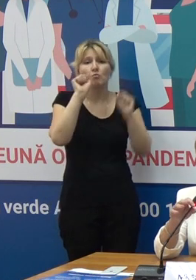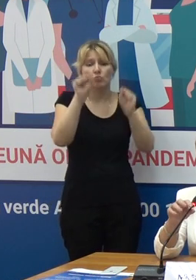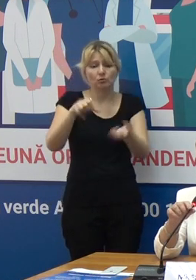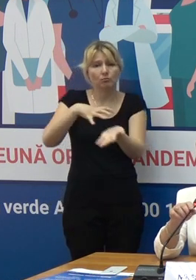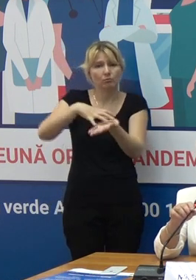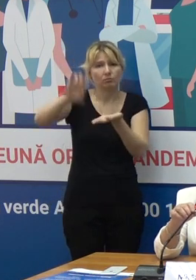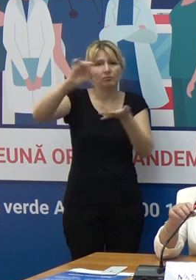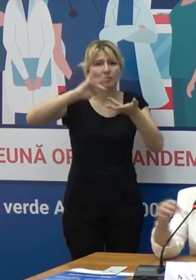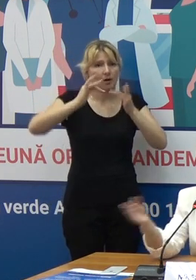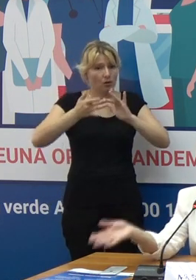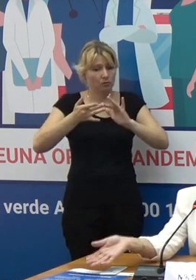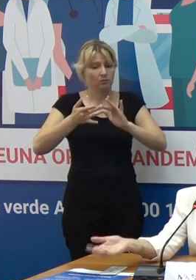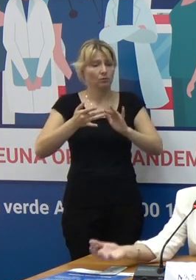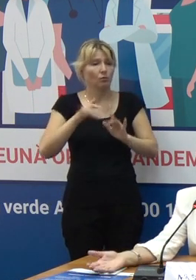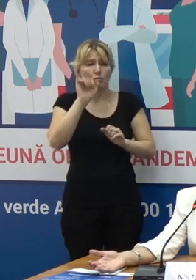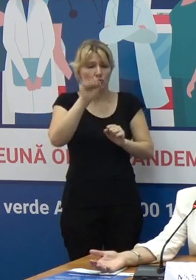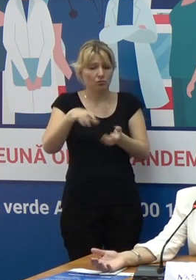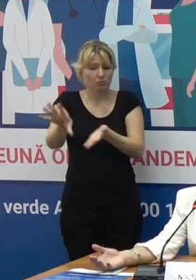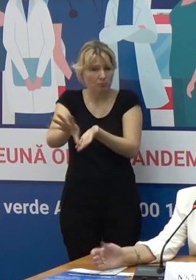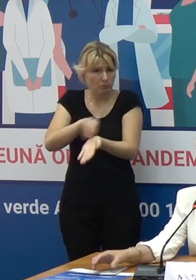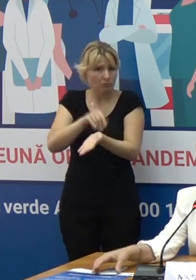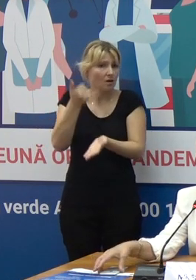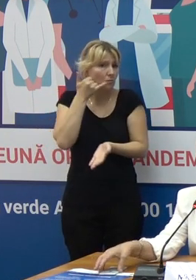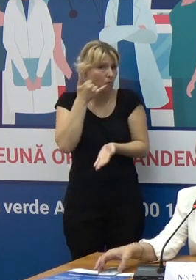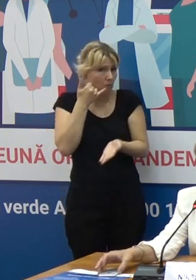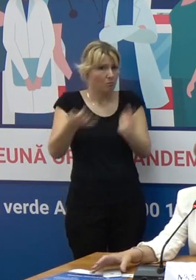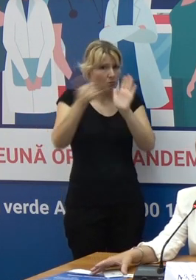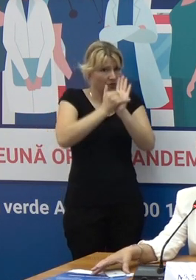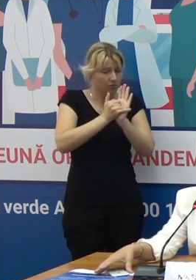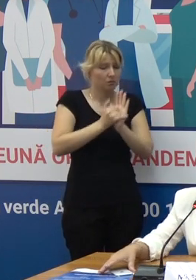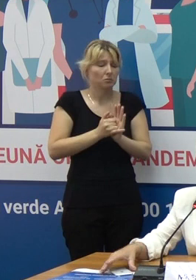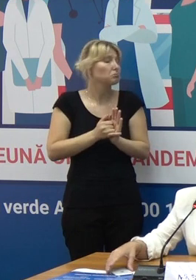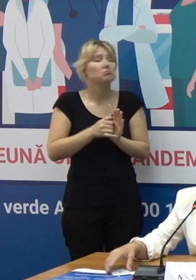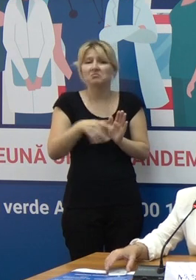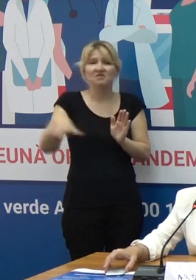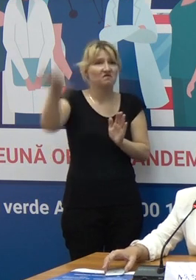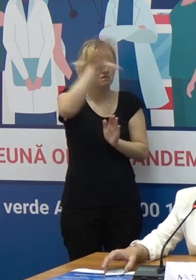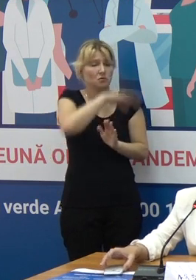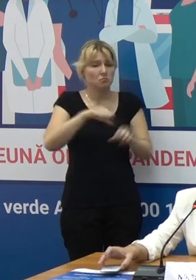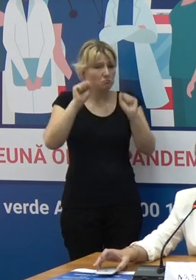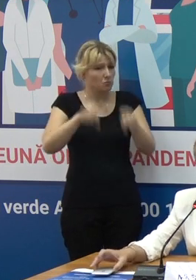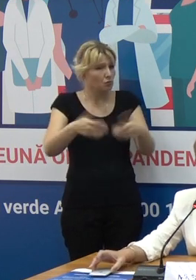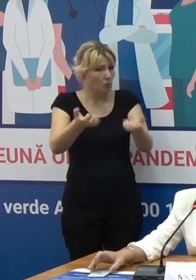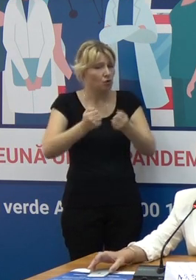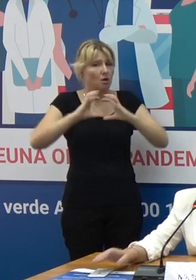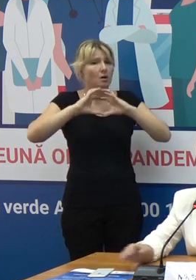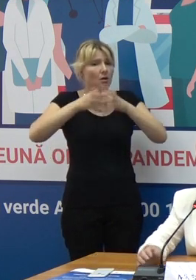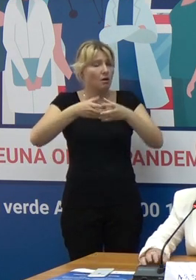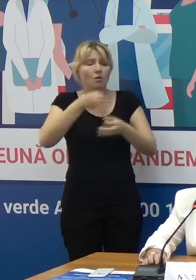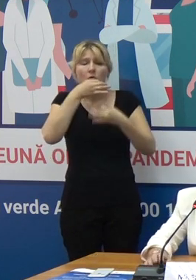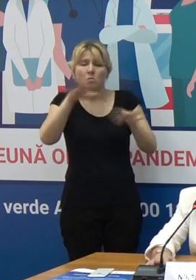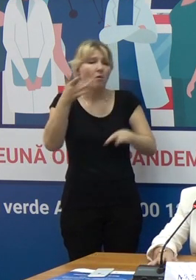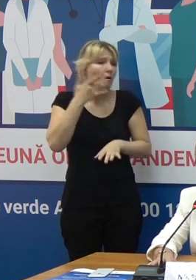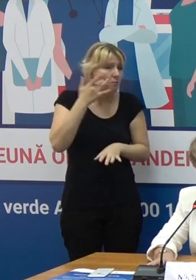în varianta electronică și îl aveți și îl descărca și pe telefon, este recunoscut și la nivel de Uniunea Europeană și în Statele Unite ale